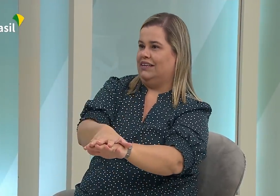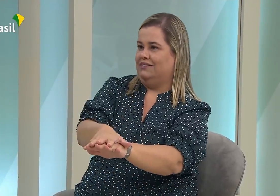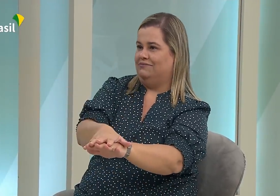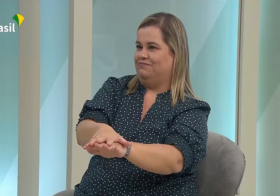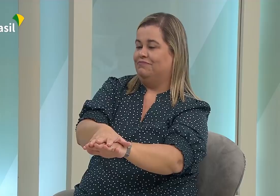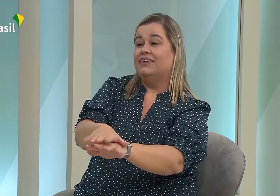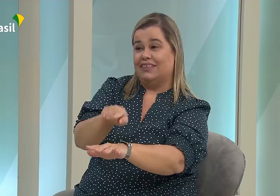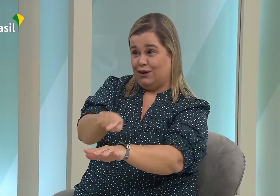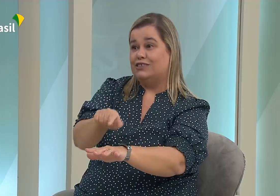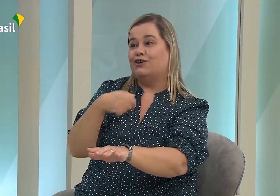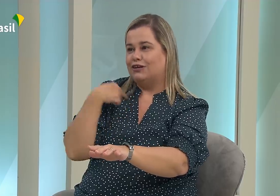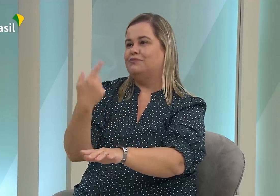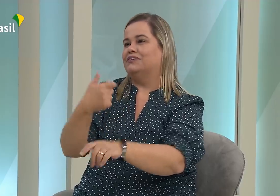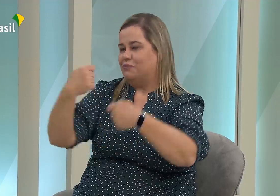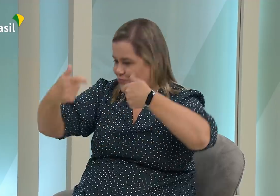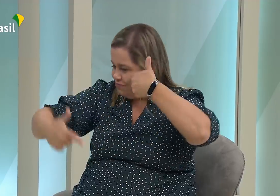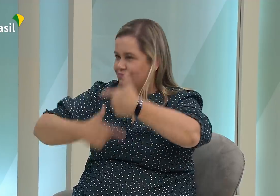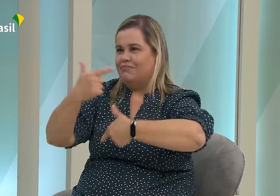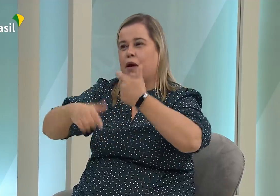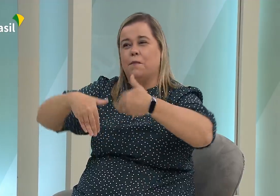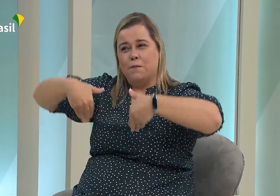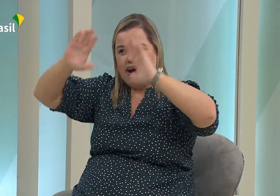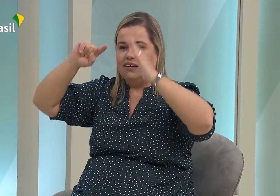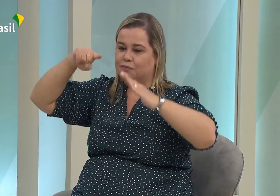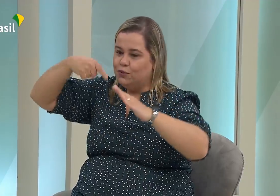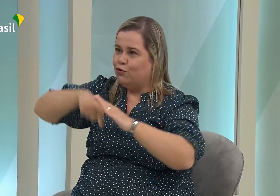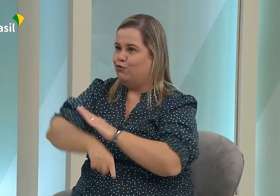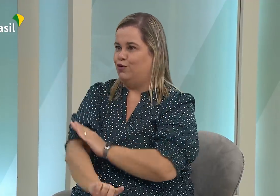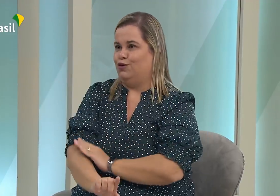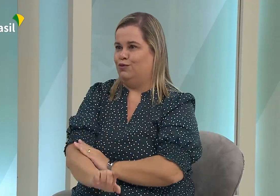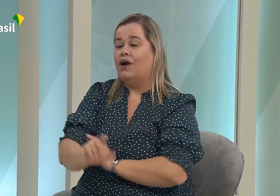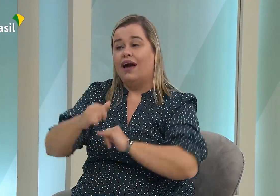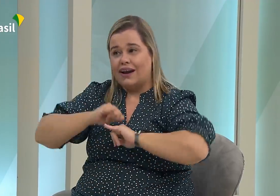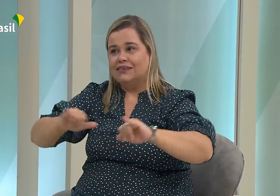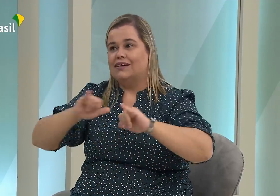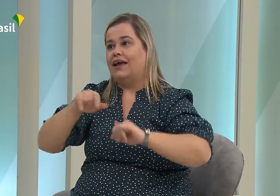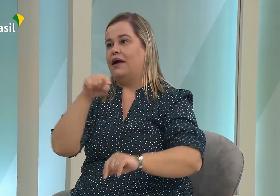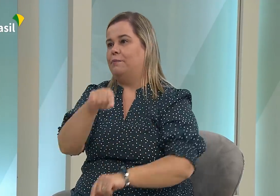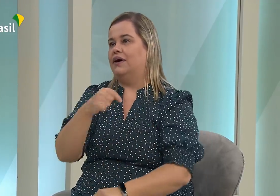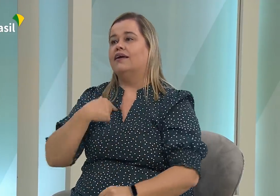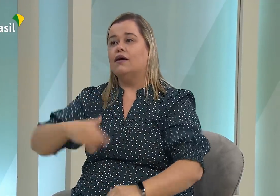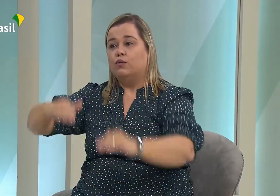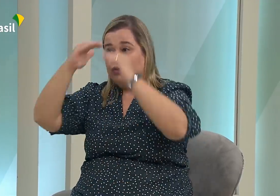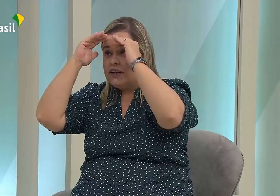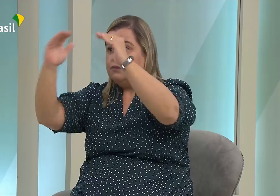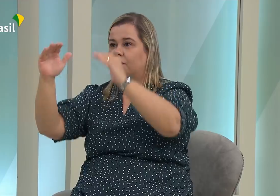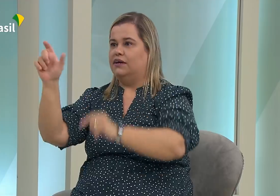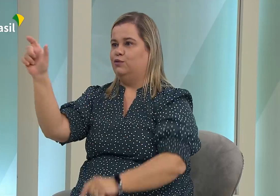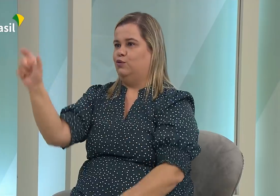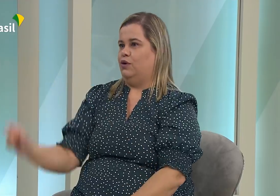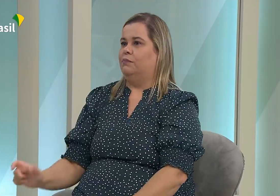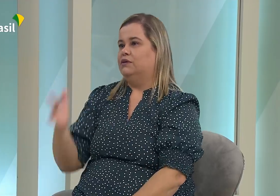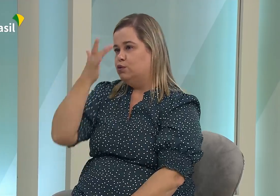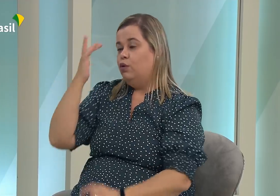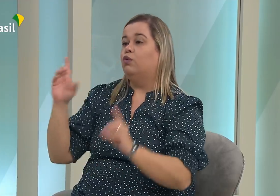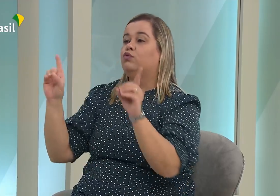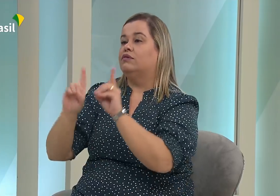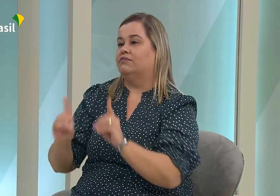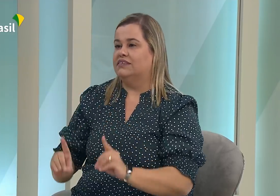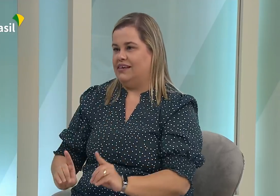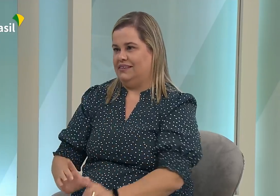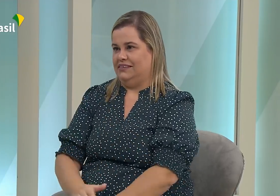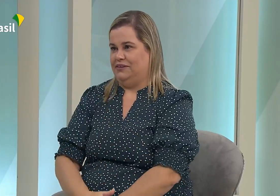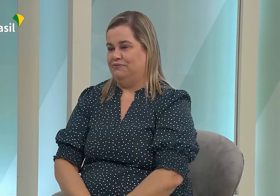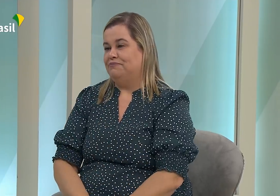E aceitando as pessoas com deficiência, consequentemente, elas vão ser incluídas. E esse é o nosso sonho. E a LBI vai ajudar